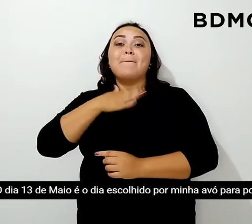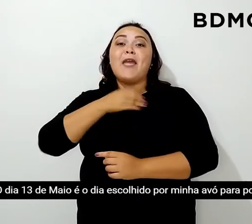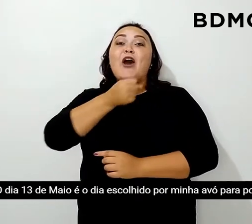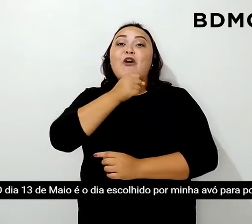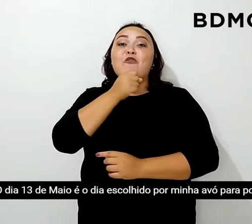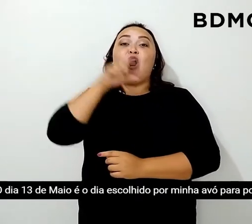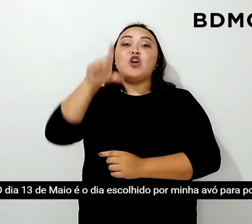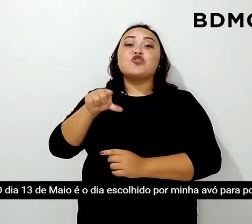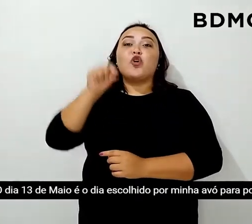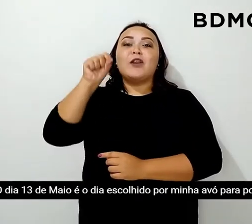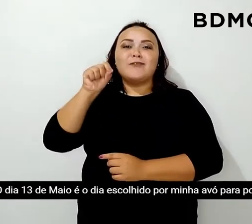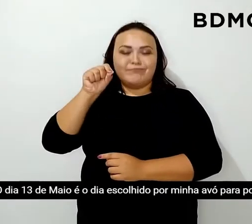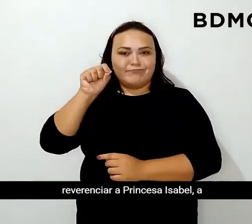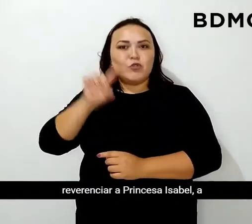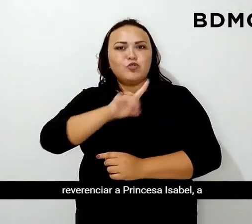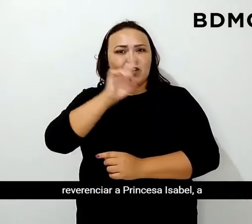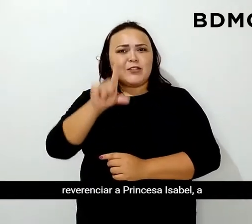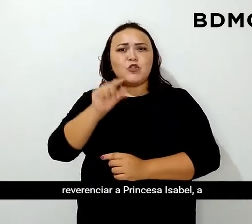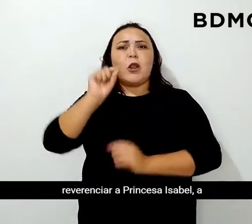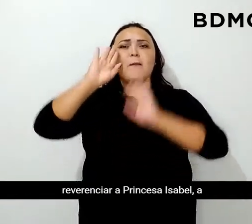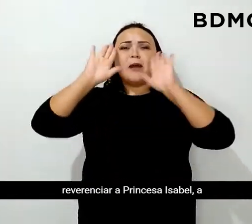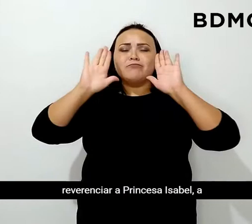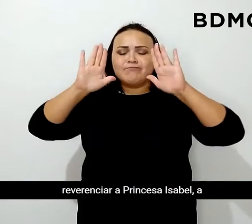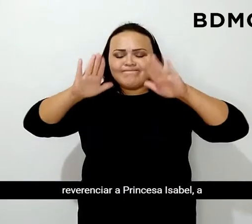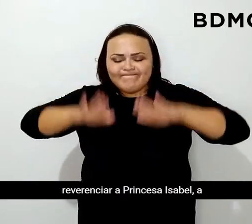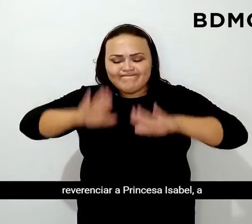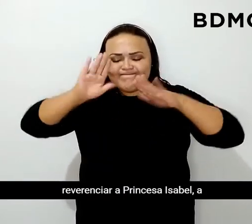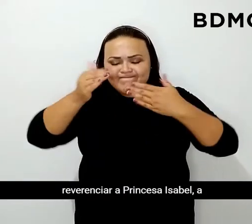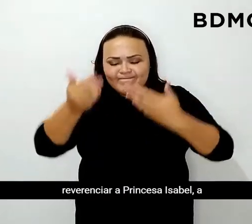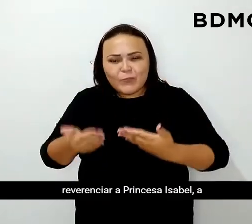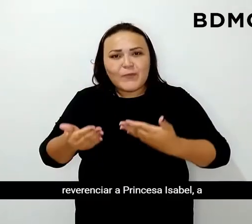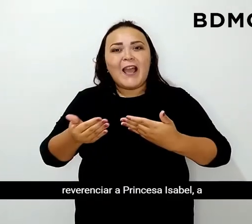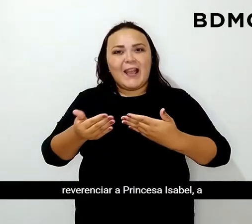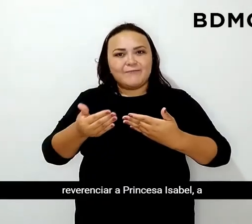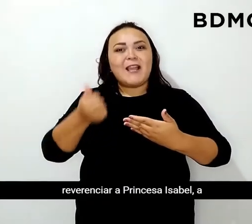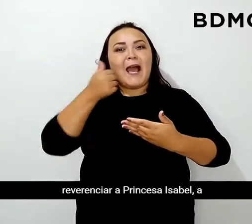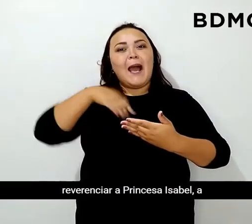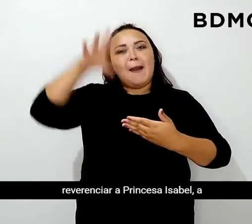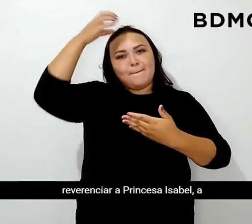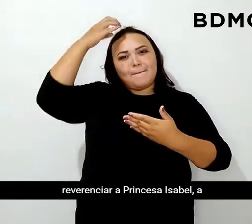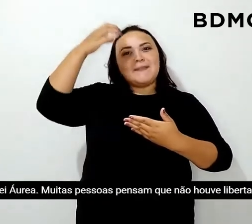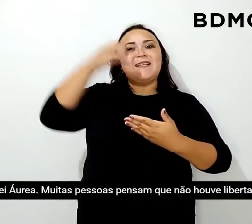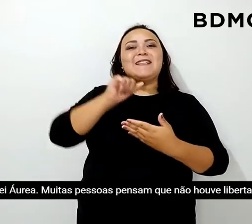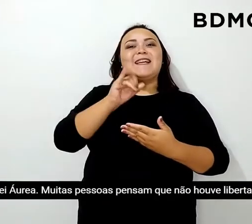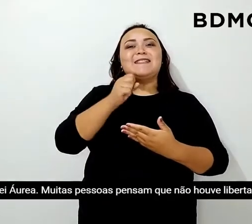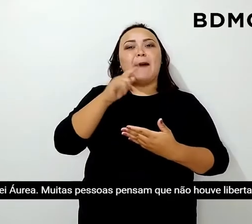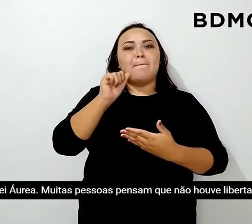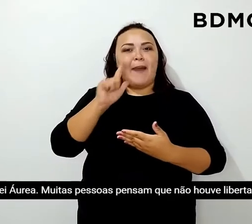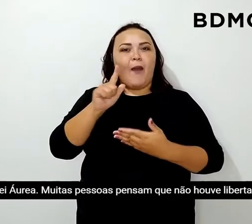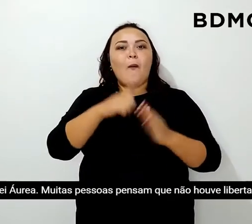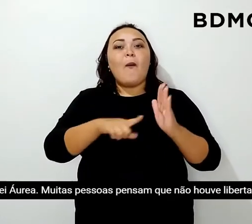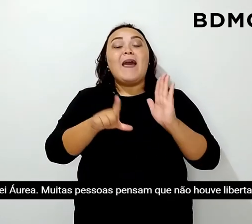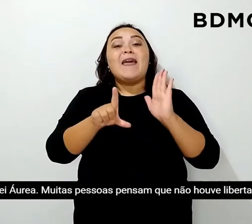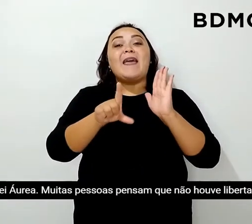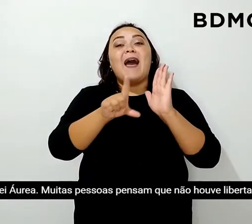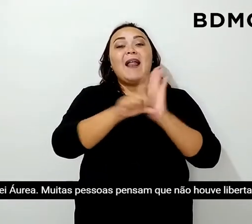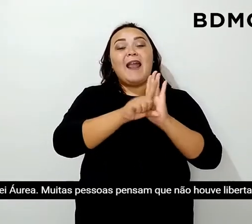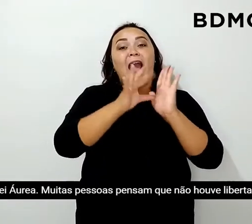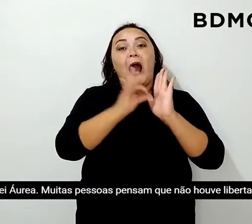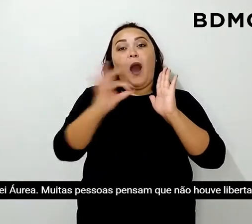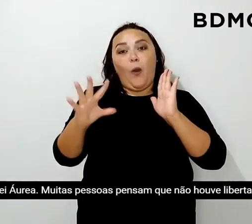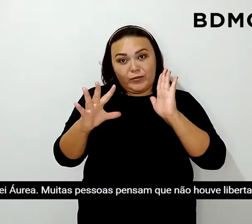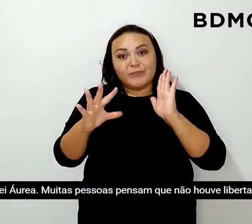por minha avó pra poder reverenciar a Princesa Isabel e a Lei Áurea. Muitas